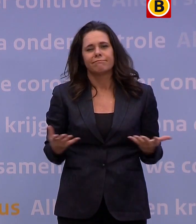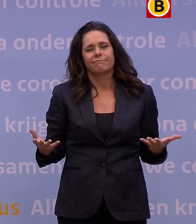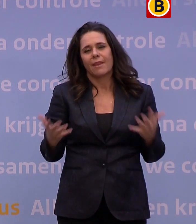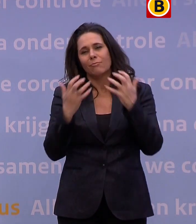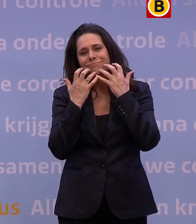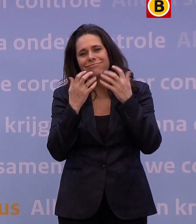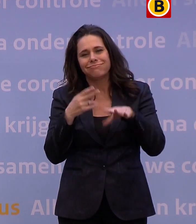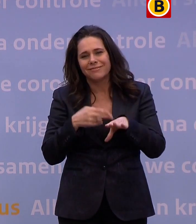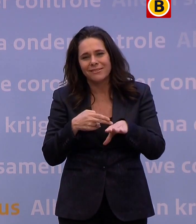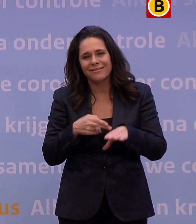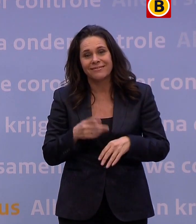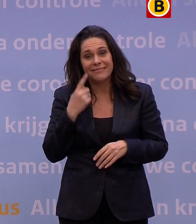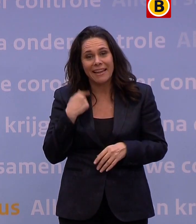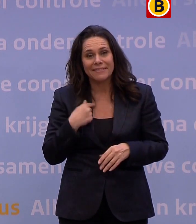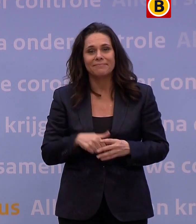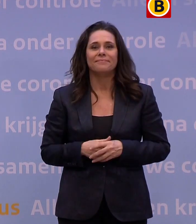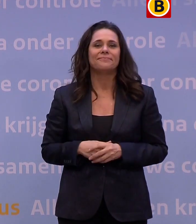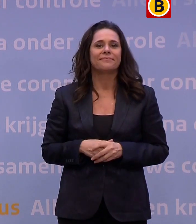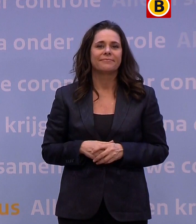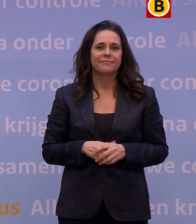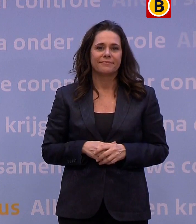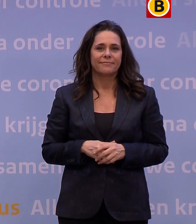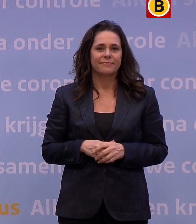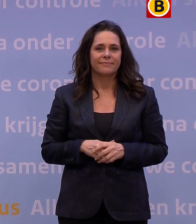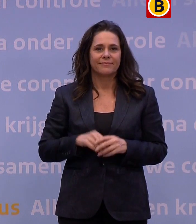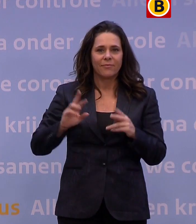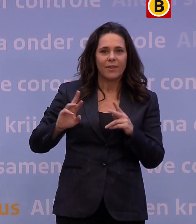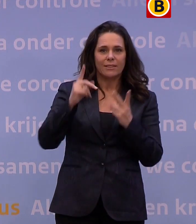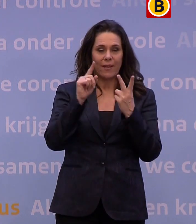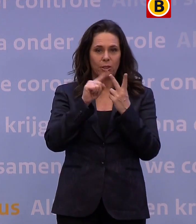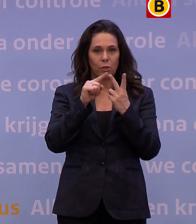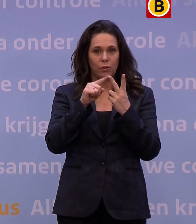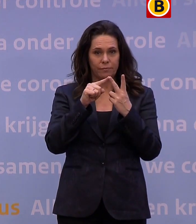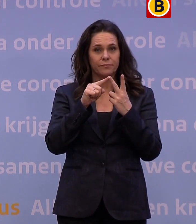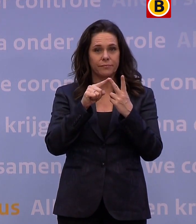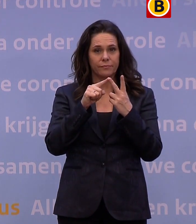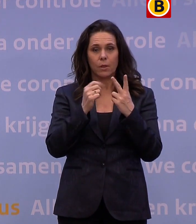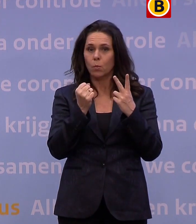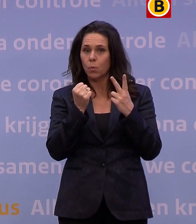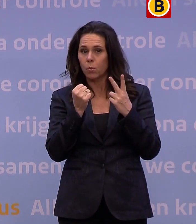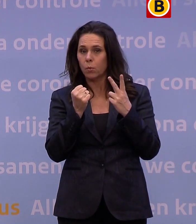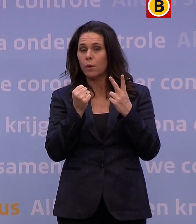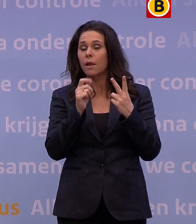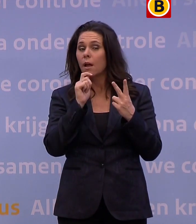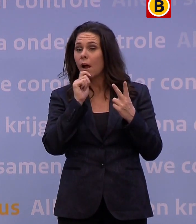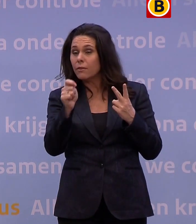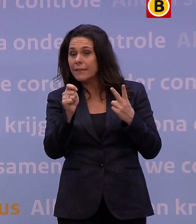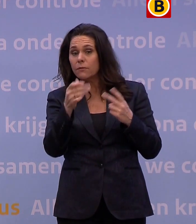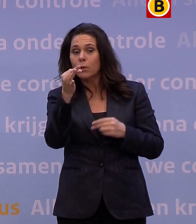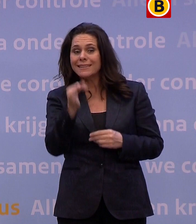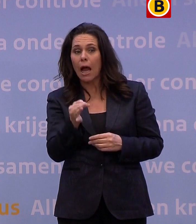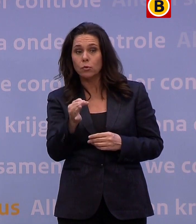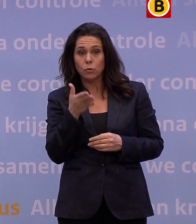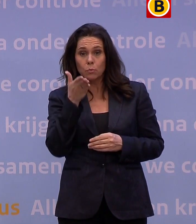geen toelichting op nodig, lijkt mij. Ten tweede, het zeer dringende advies voor thuisbezoek.